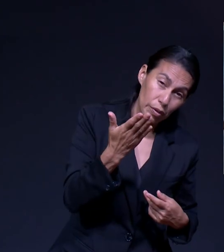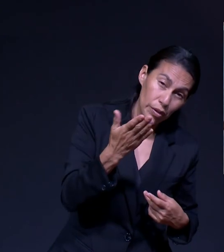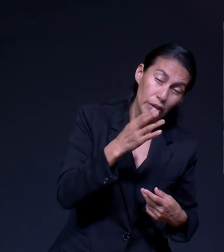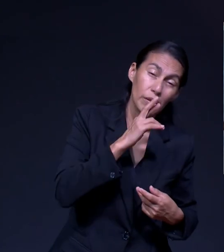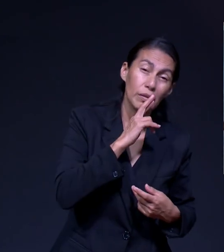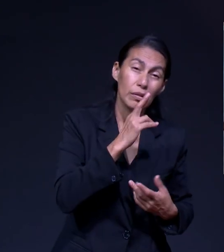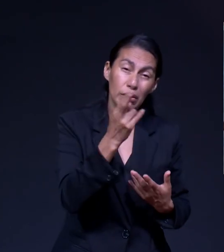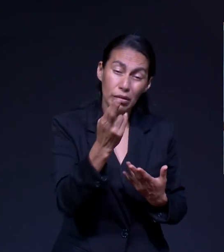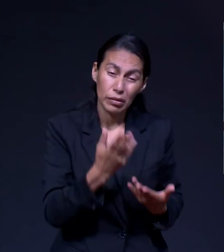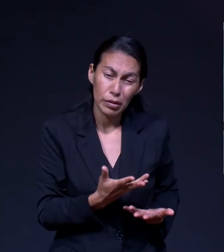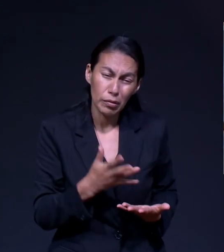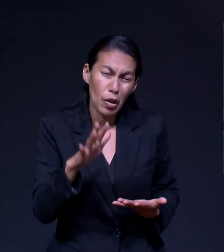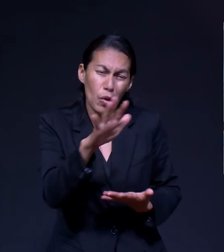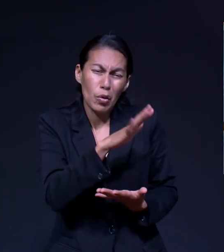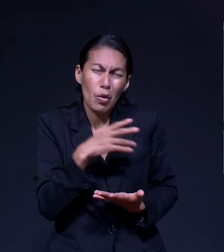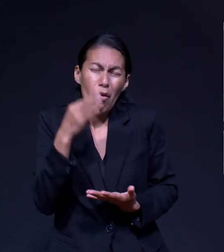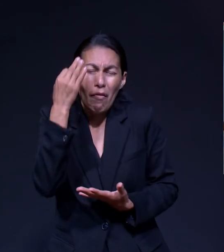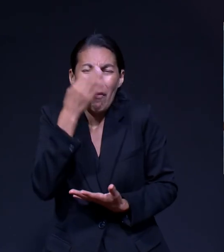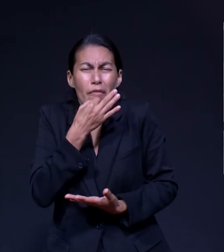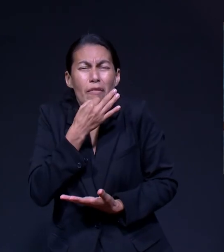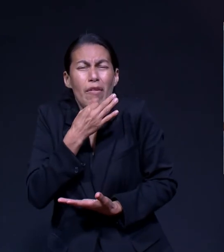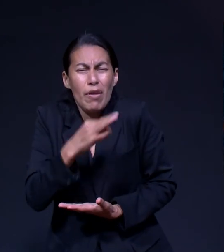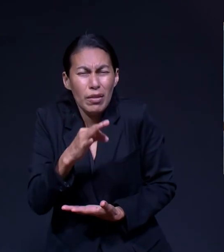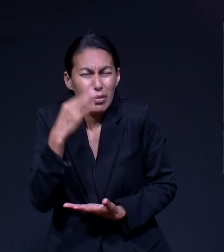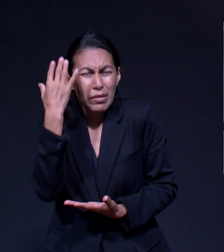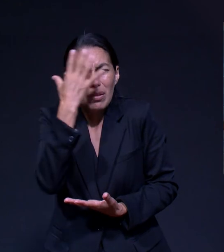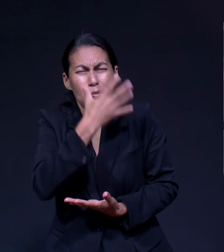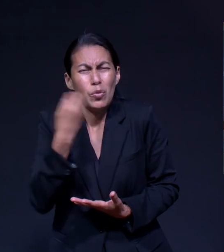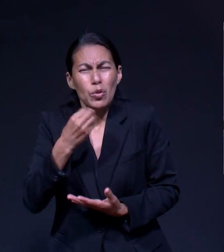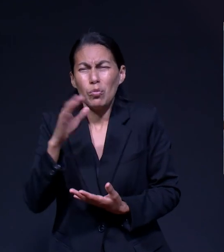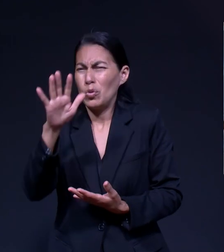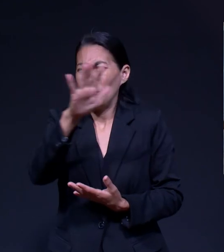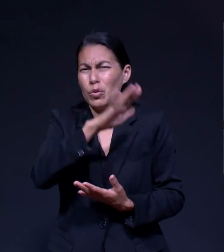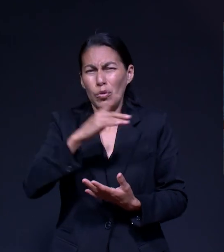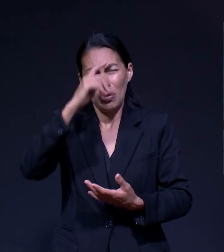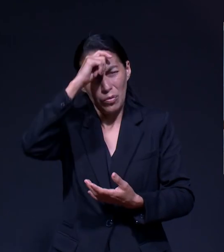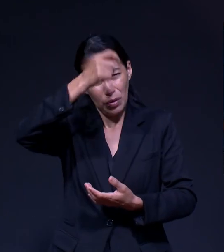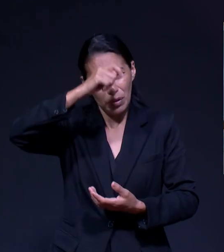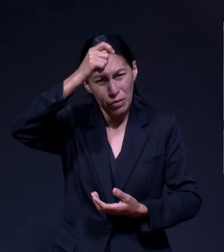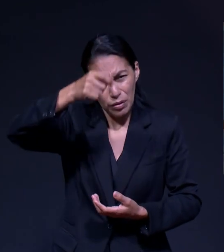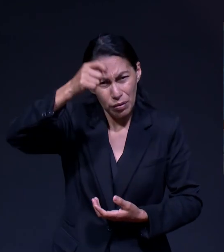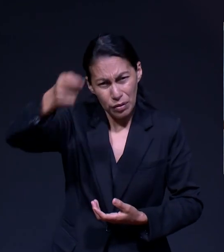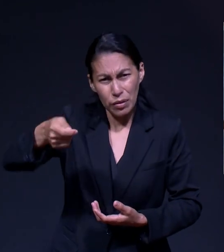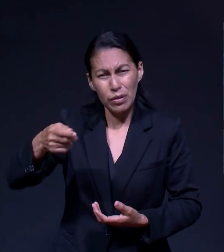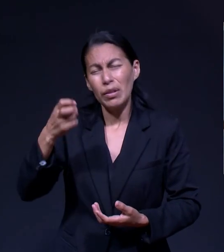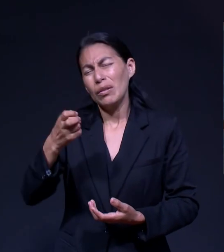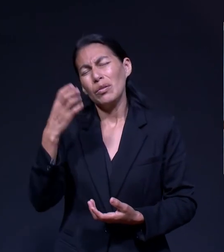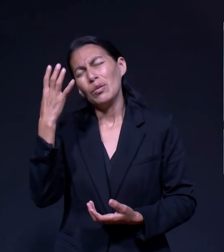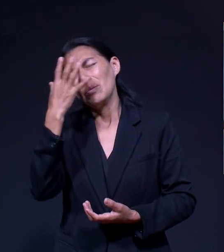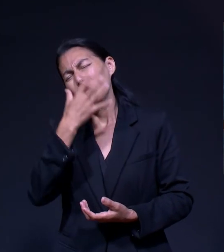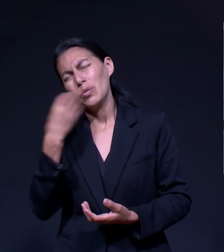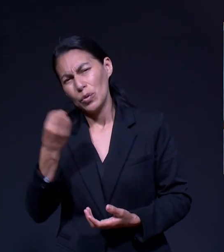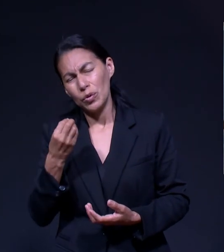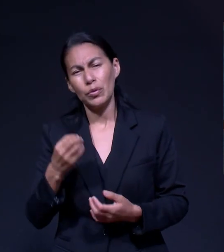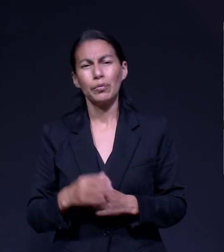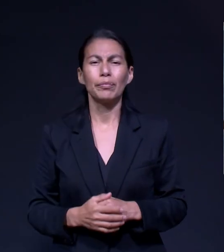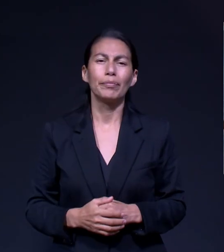y se hace un festín espiritual maravilloso cuando intercedemos por otros.